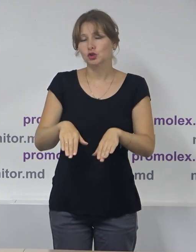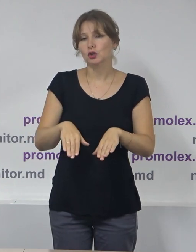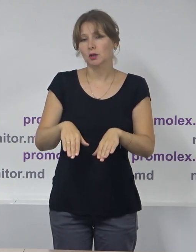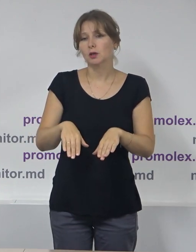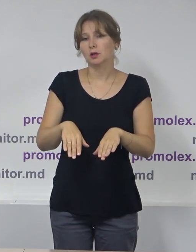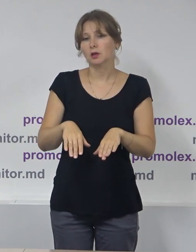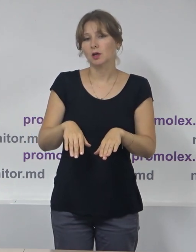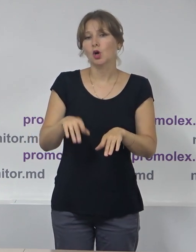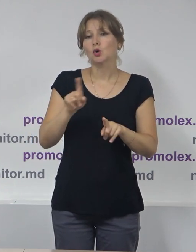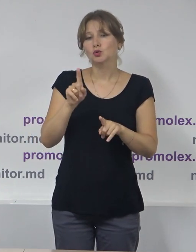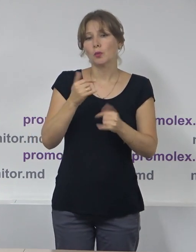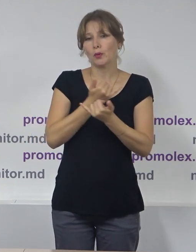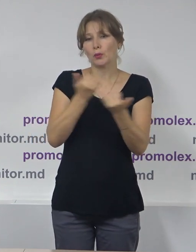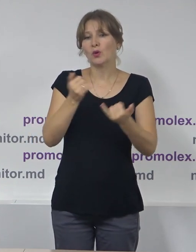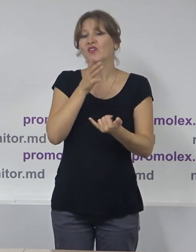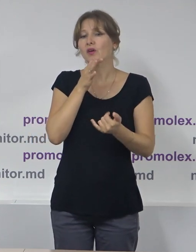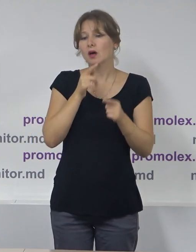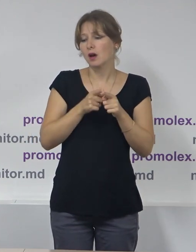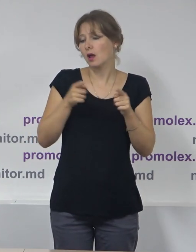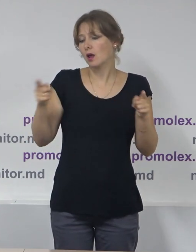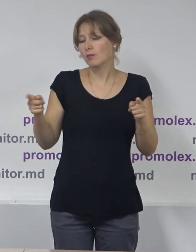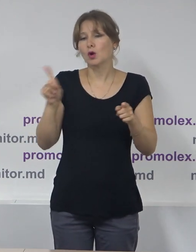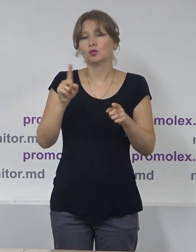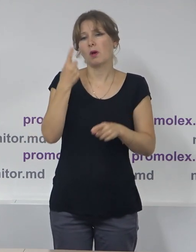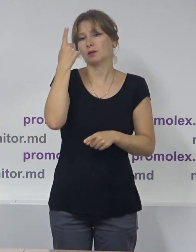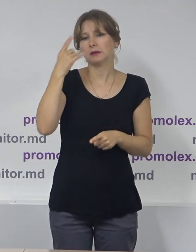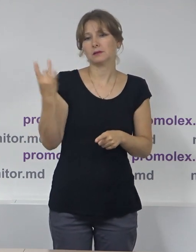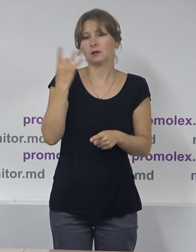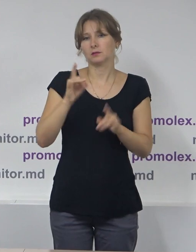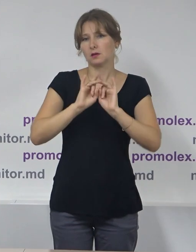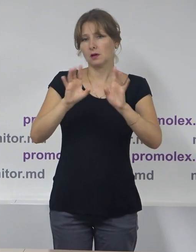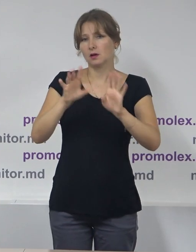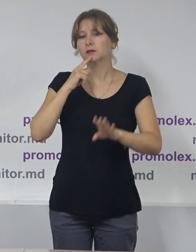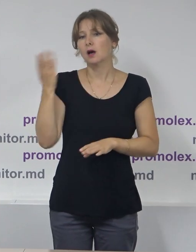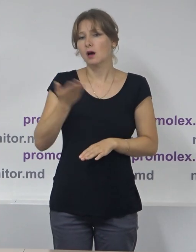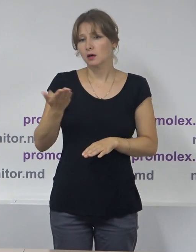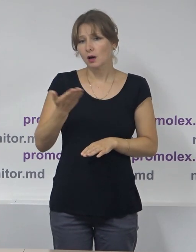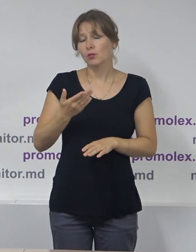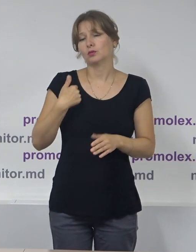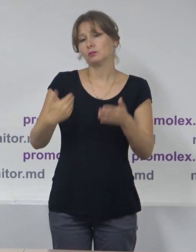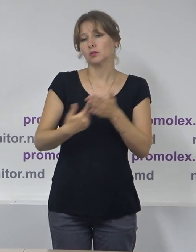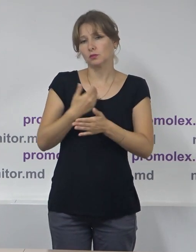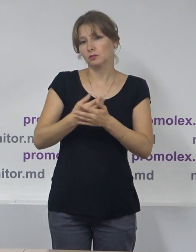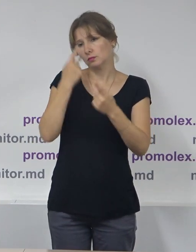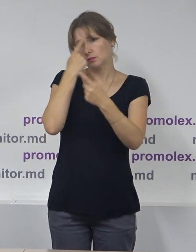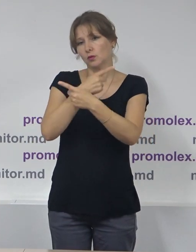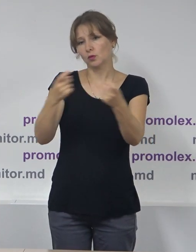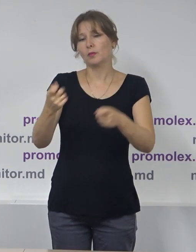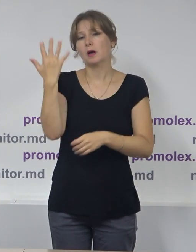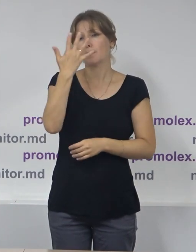perioadă mai lungă de timp și vom avea un singur raport, de aceea vă invităm în următoare conferință putem anunța de pe acum 5